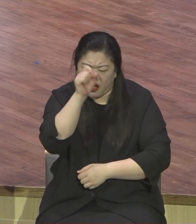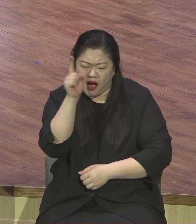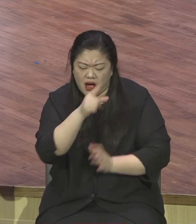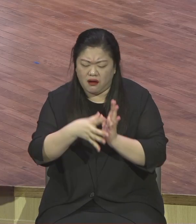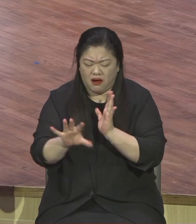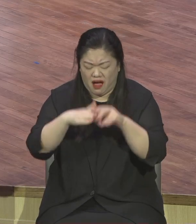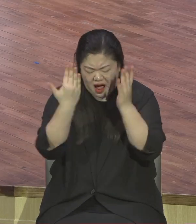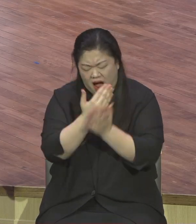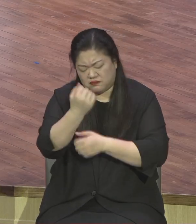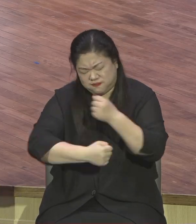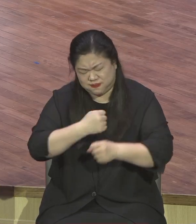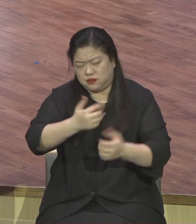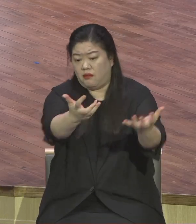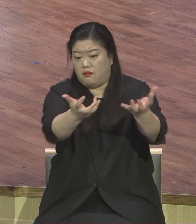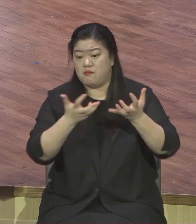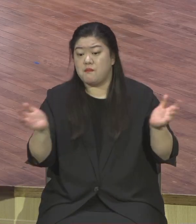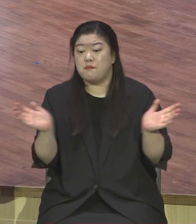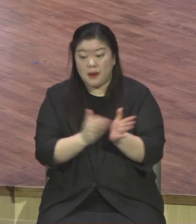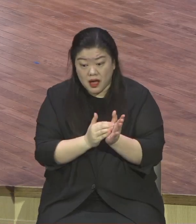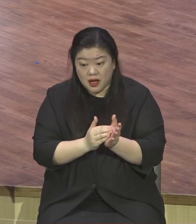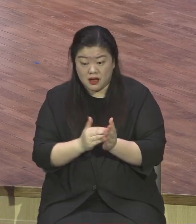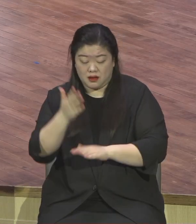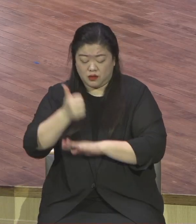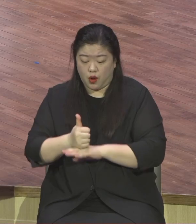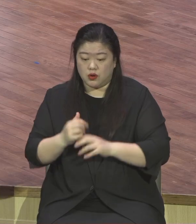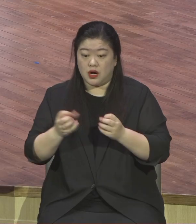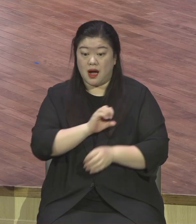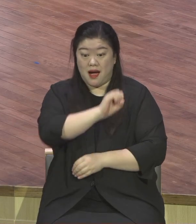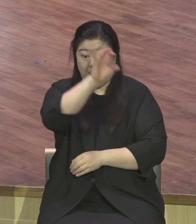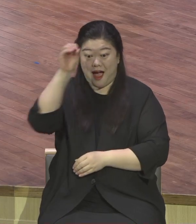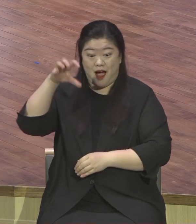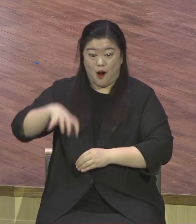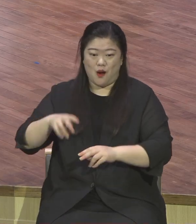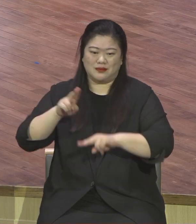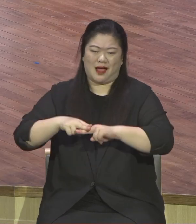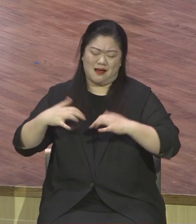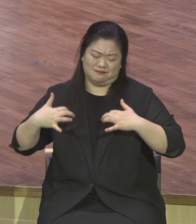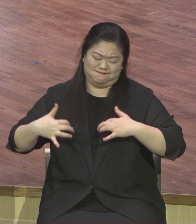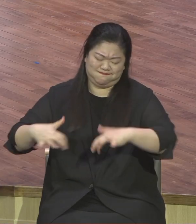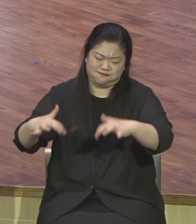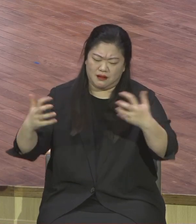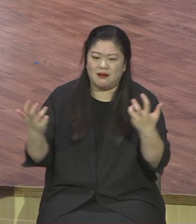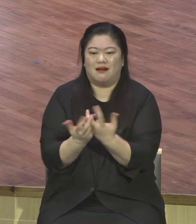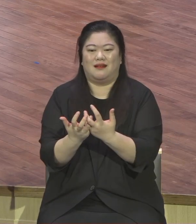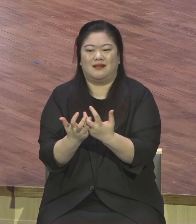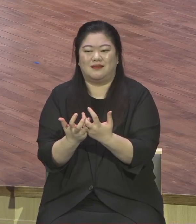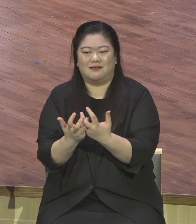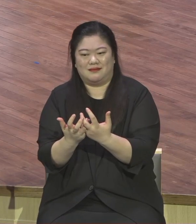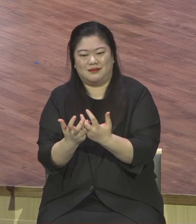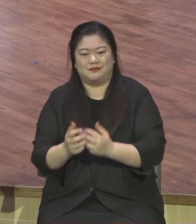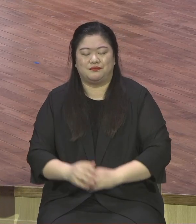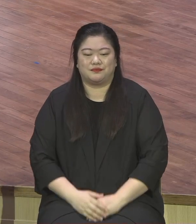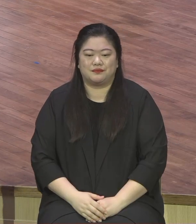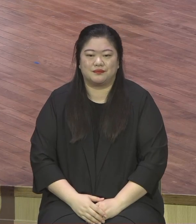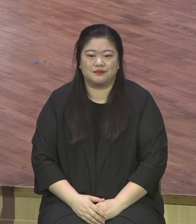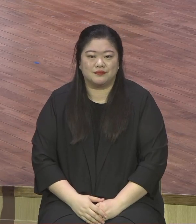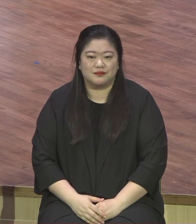가득한지라 임금은 초청했으면서도 거고한 자들 상관없이 유대인들이죠 상관없이다